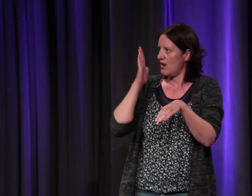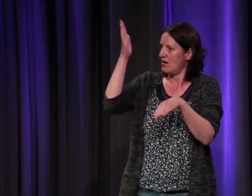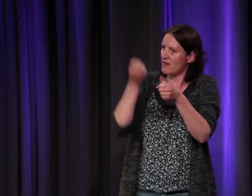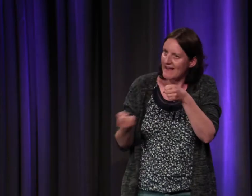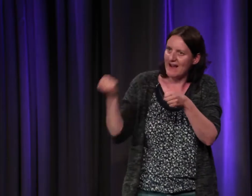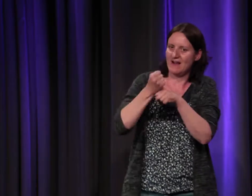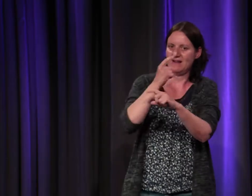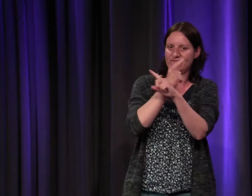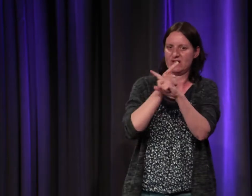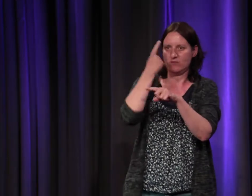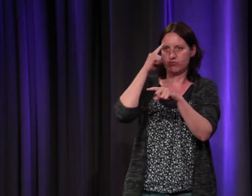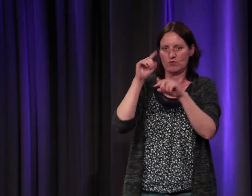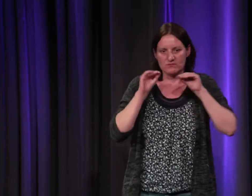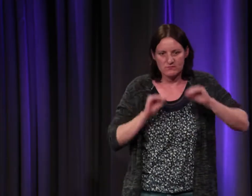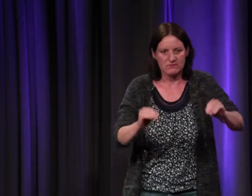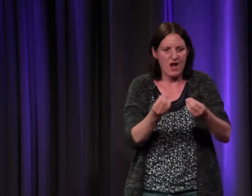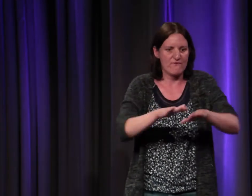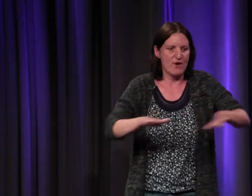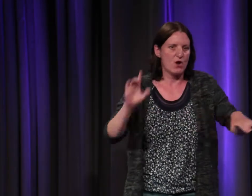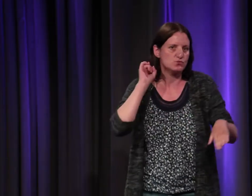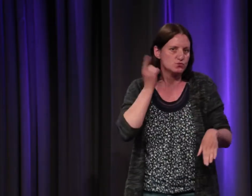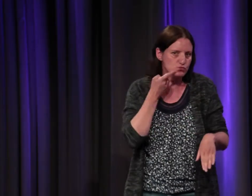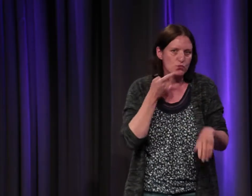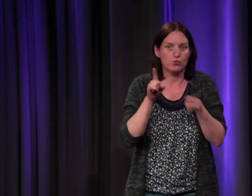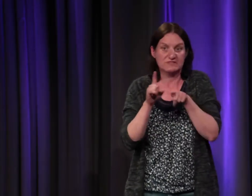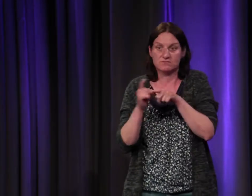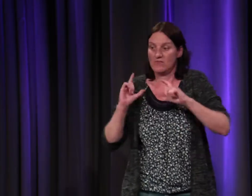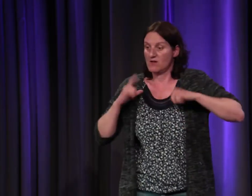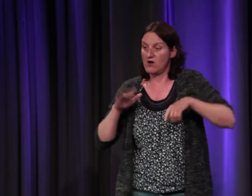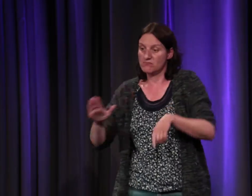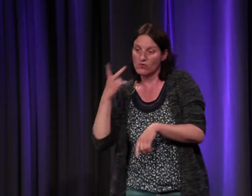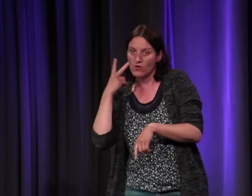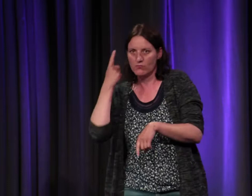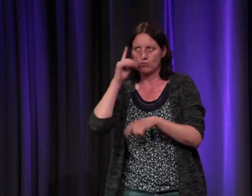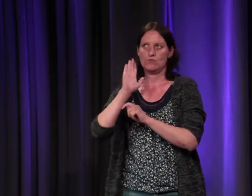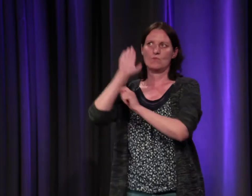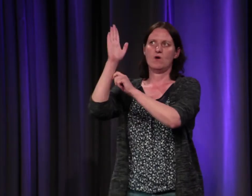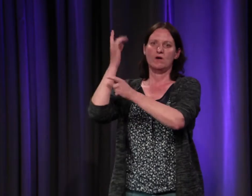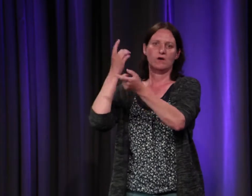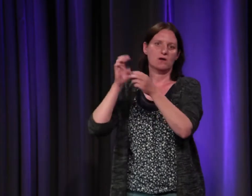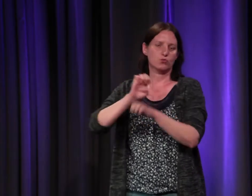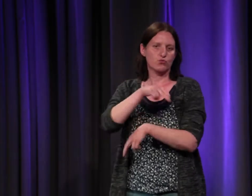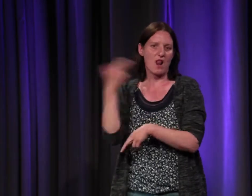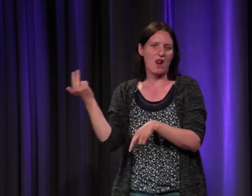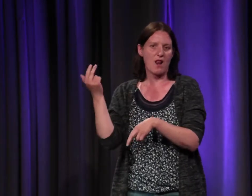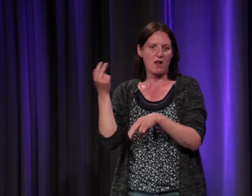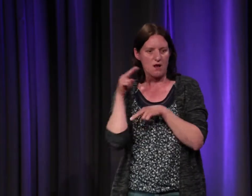mais il faudrait je pense créer des DVD des supports pour les enfants sourds mais aussi pour tous les enfants entendants